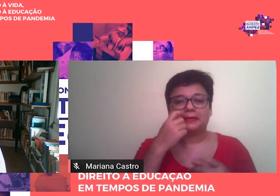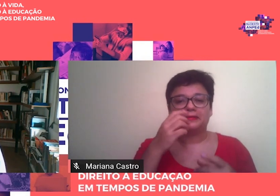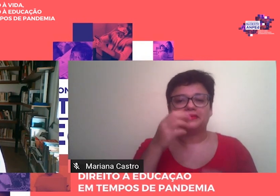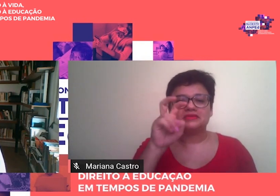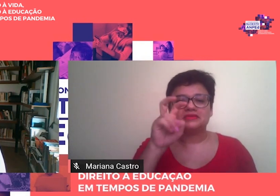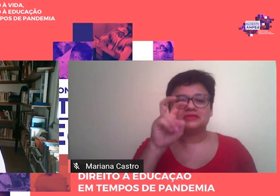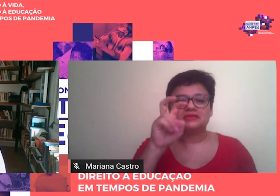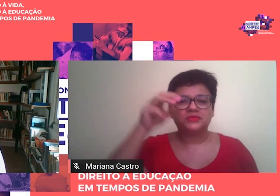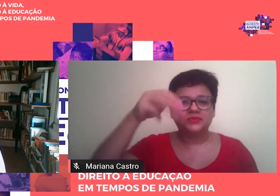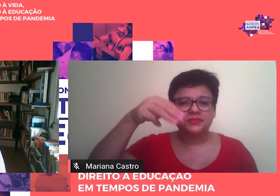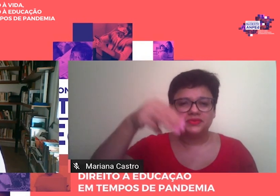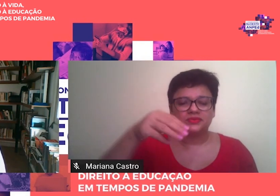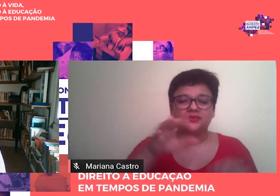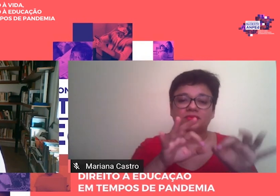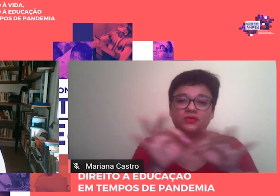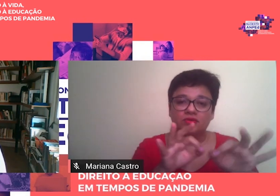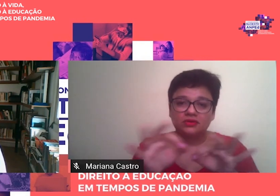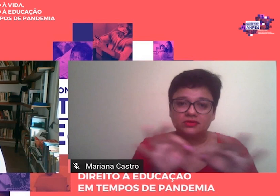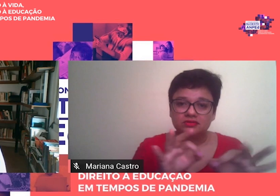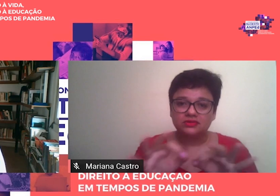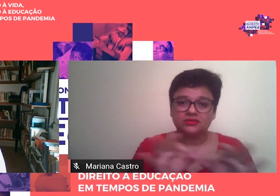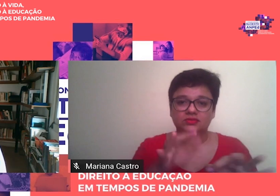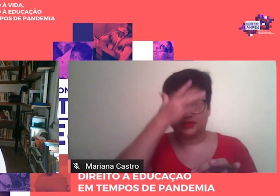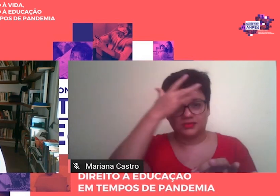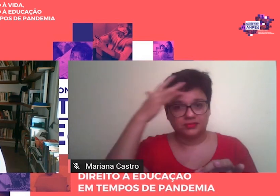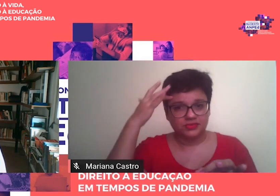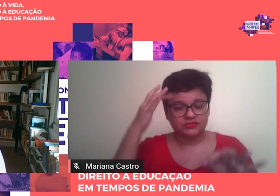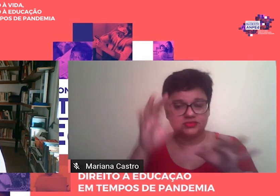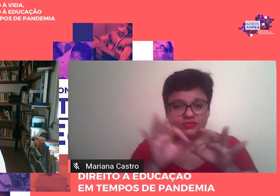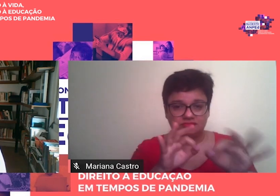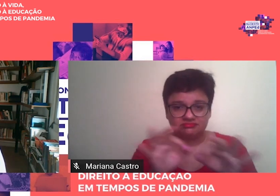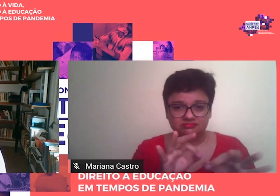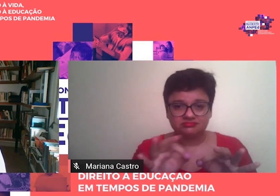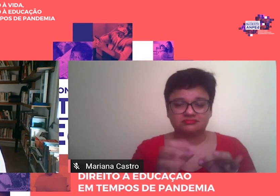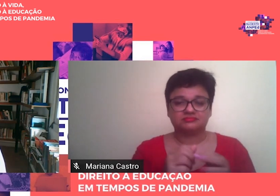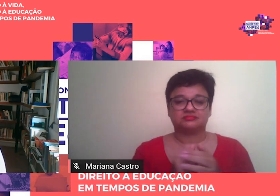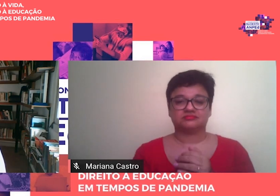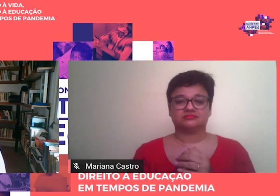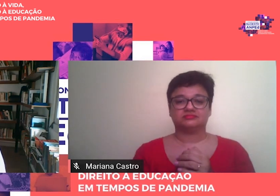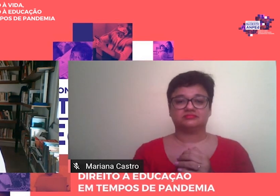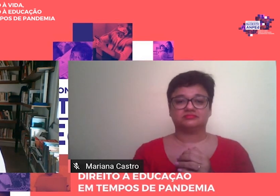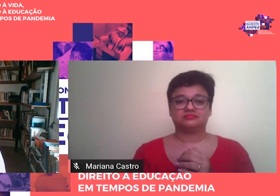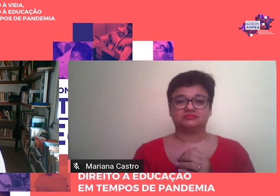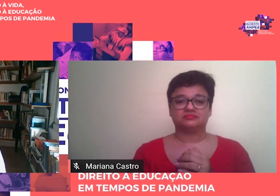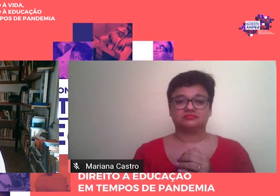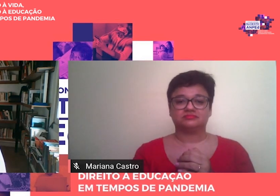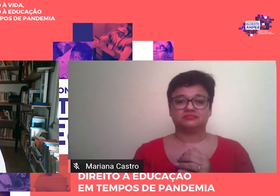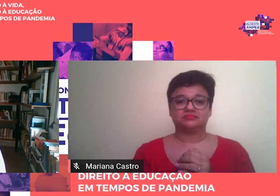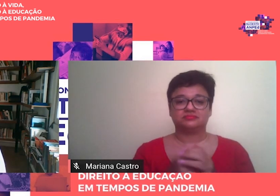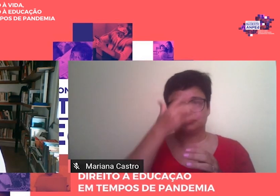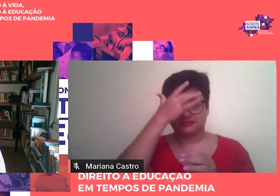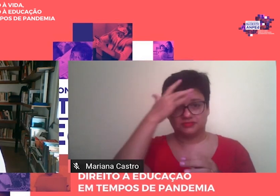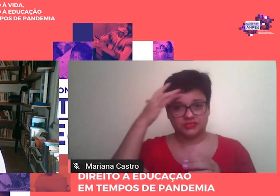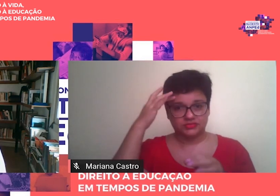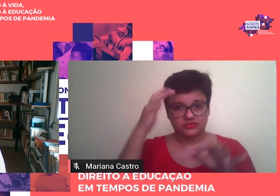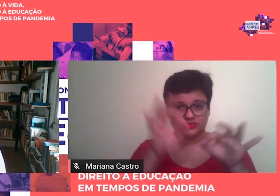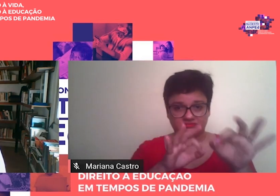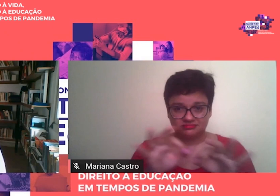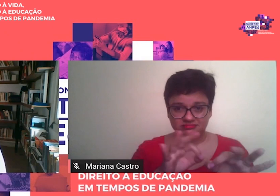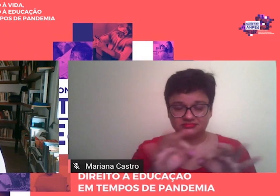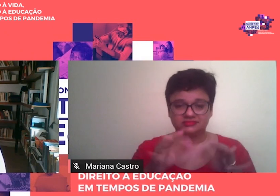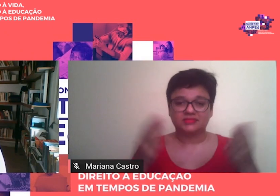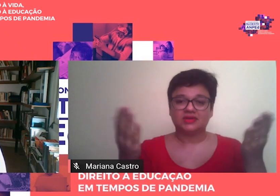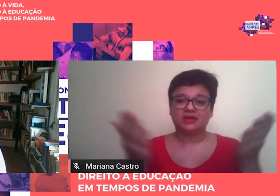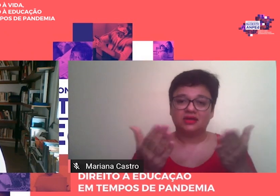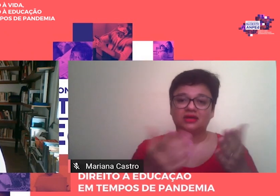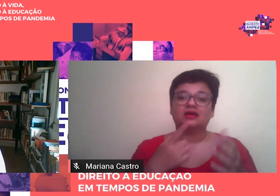entanto, os organizadores, ou melhor, no entanto, as organizadoras destinaram a